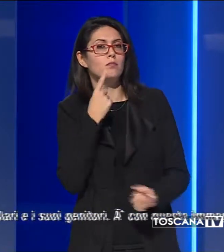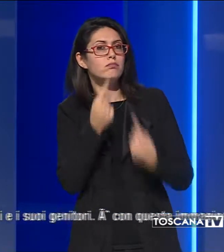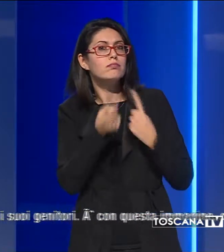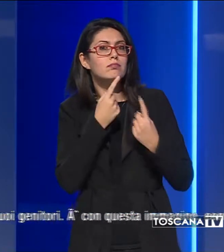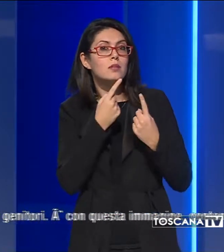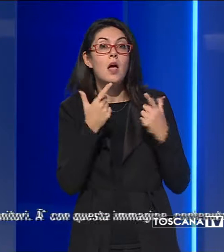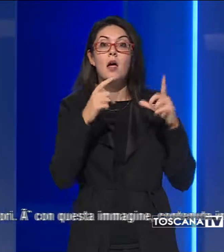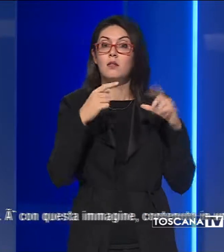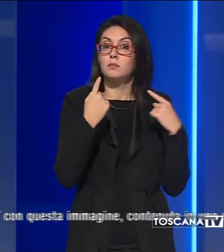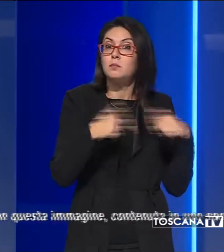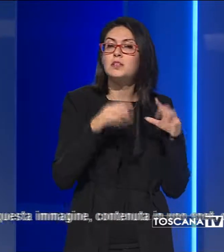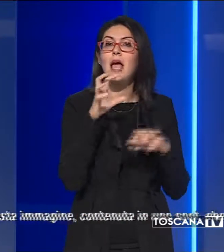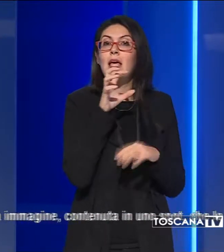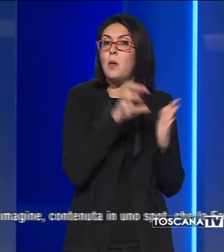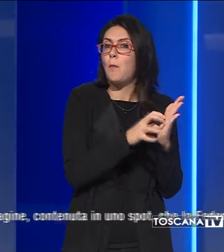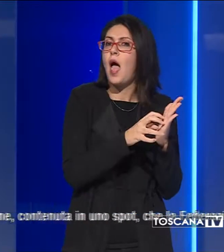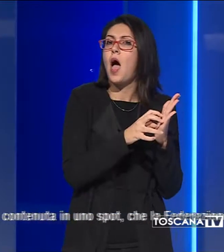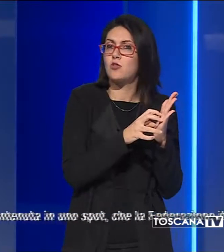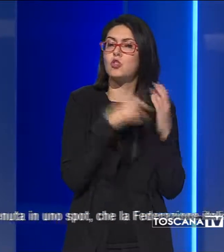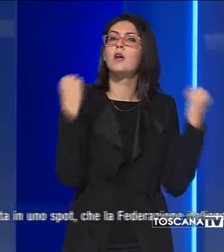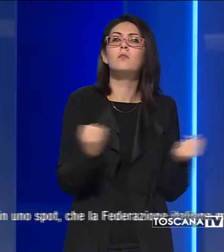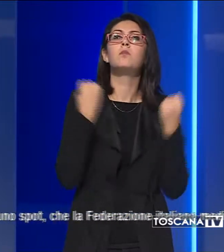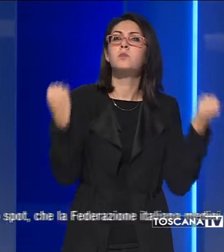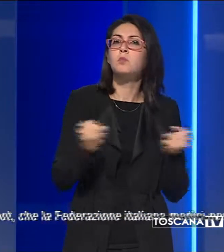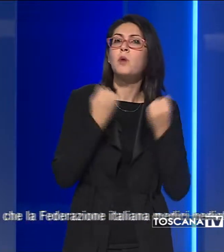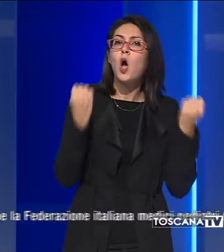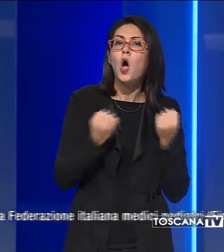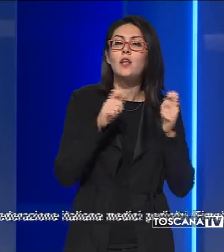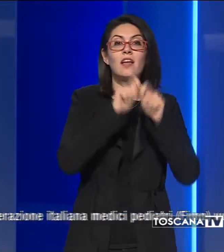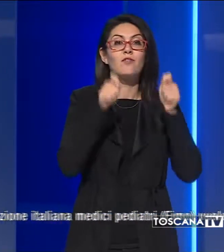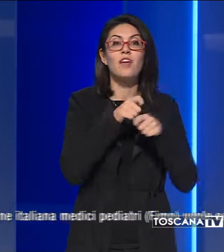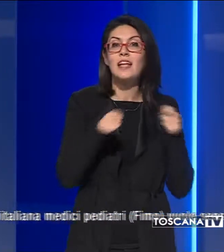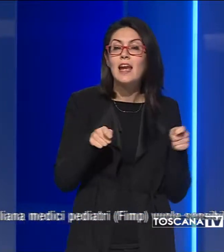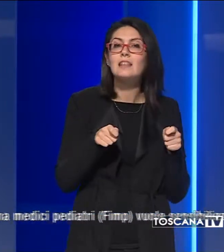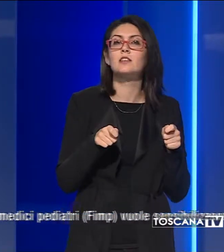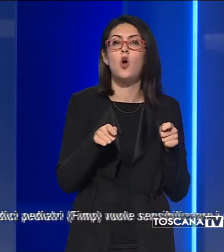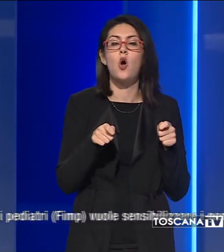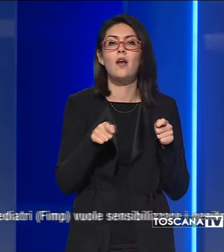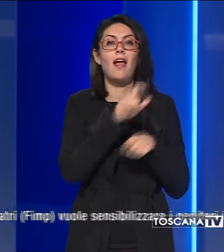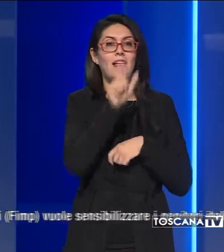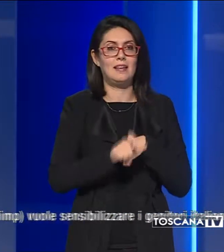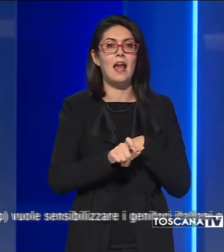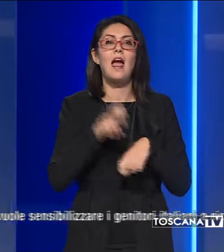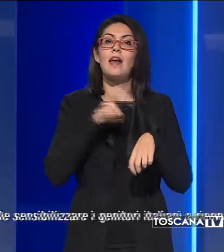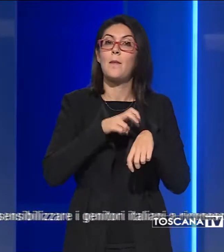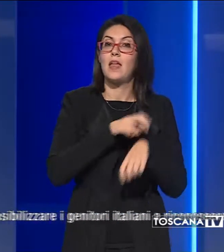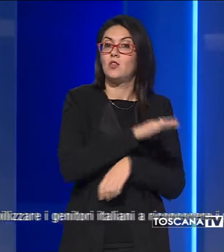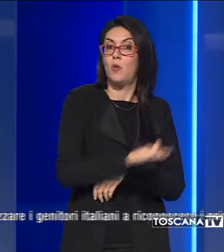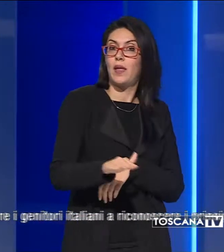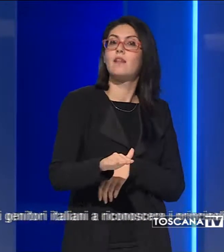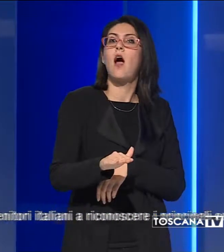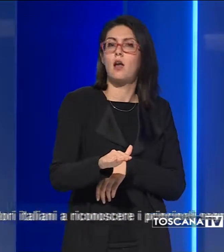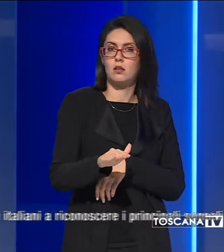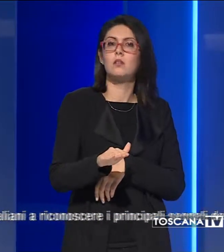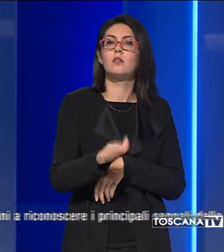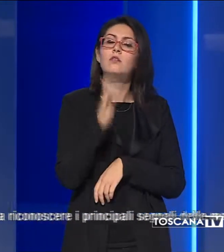immagine contenuta in uno spot che la Federazione Italiana Medici Pediatri vuole